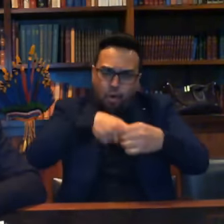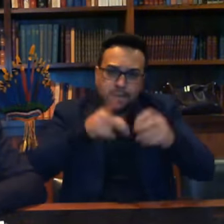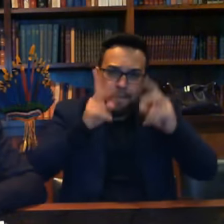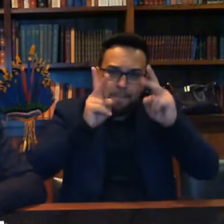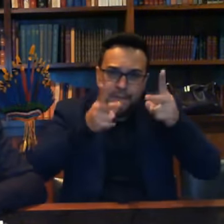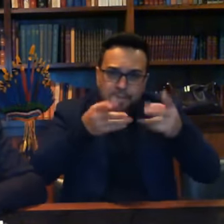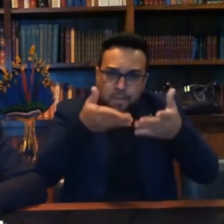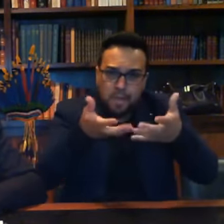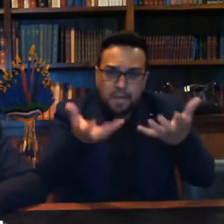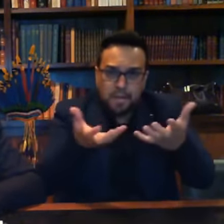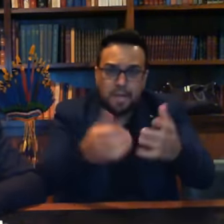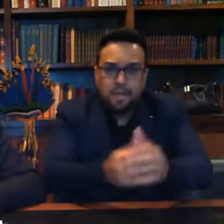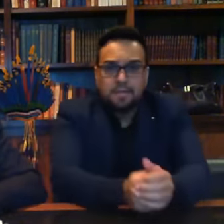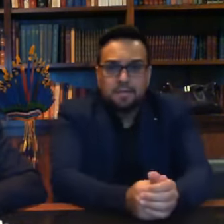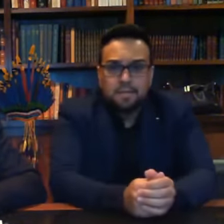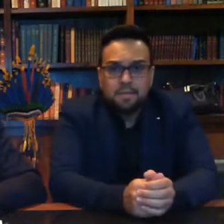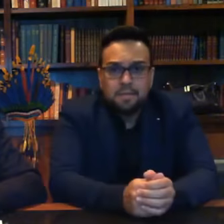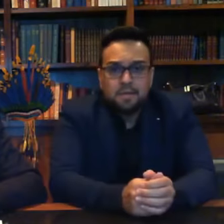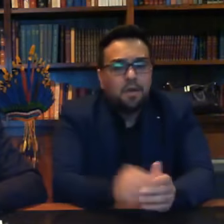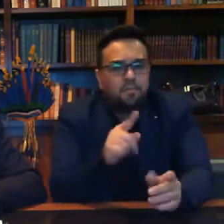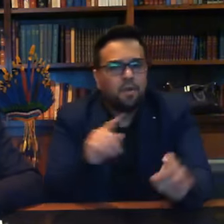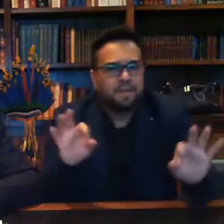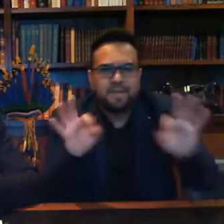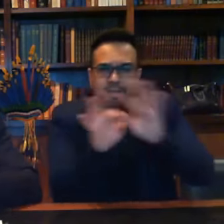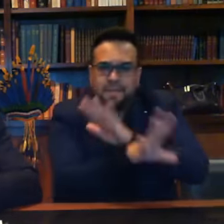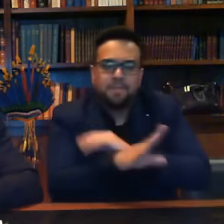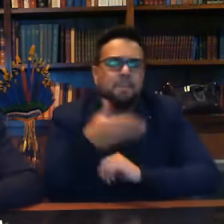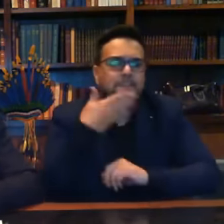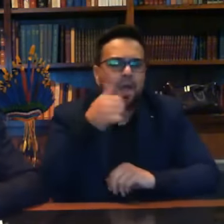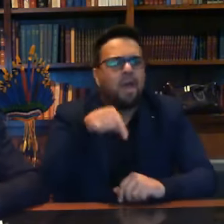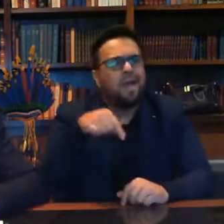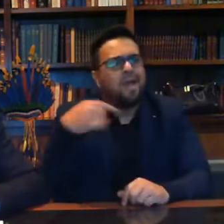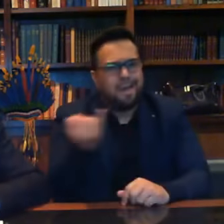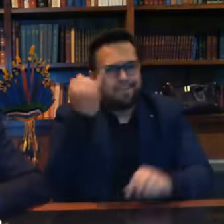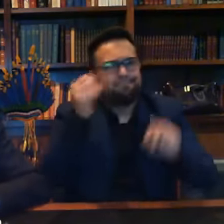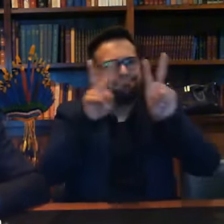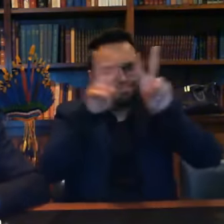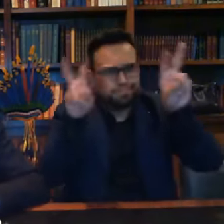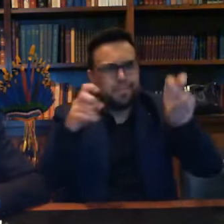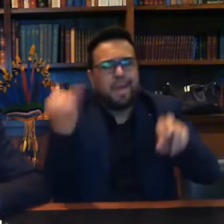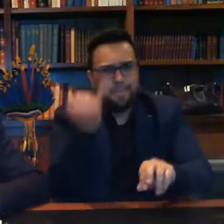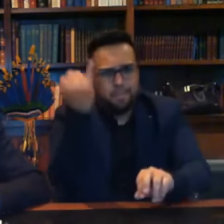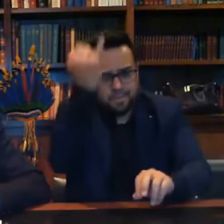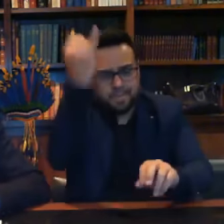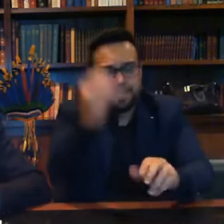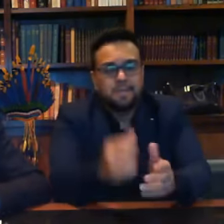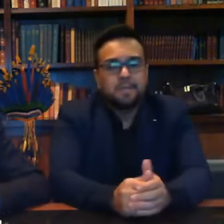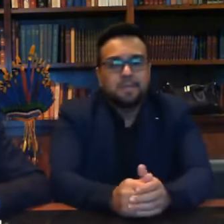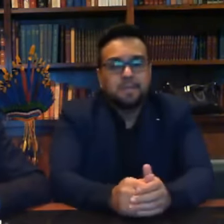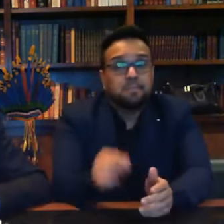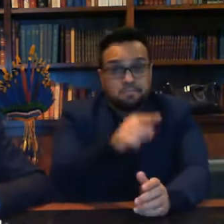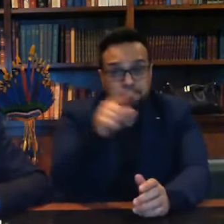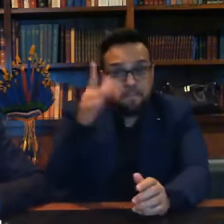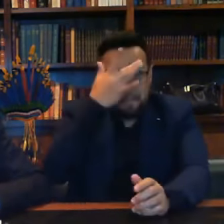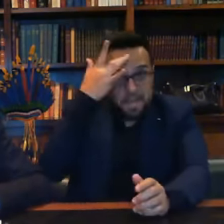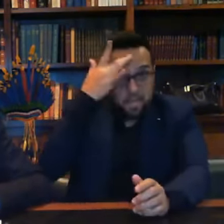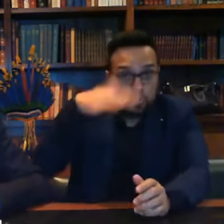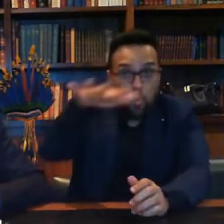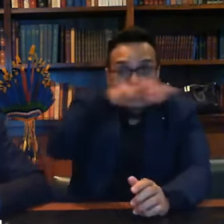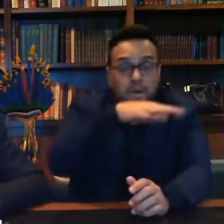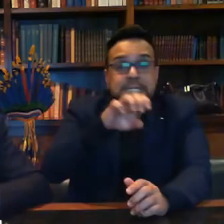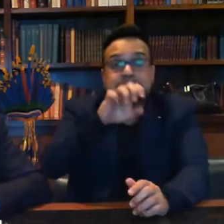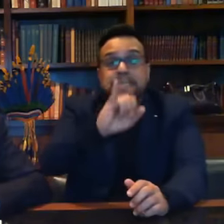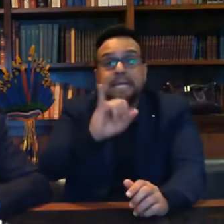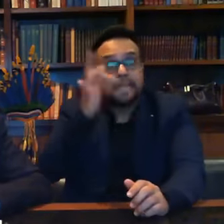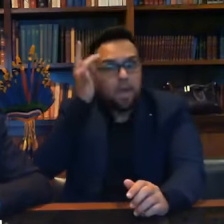E vou concluir aqui para passar para assuntos mais importantes. Melhor, esse é importantíssimo. Pessoal, se não é fácil você